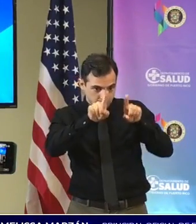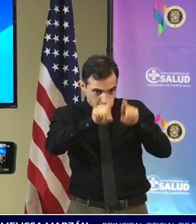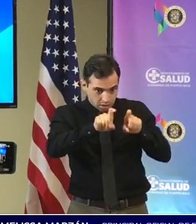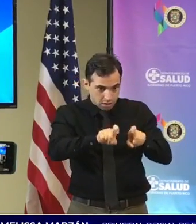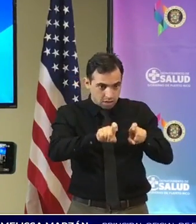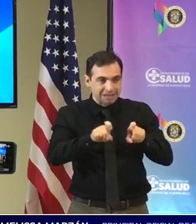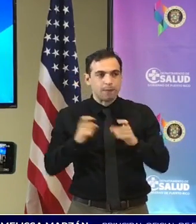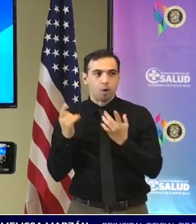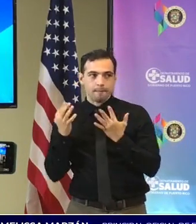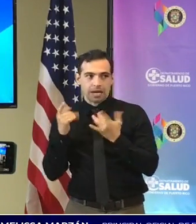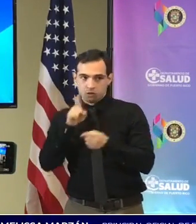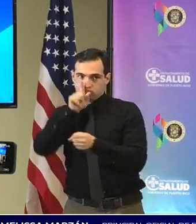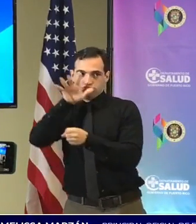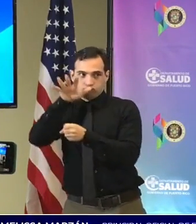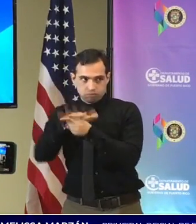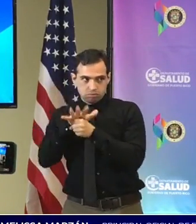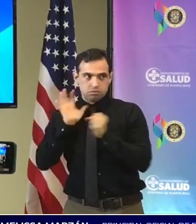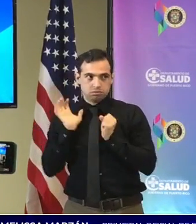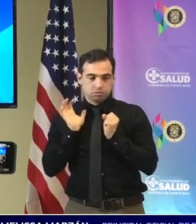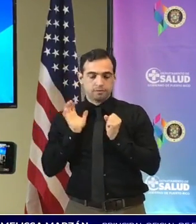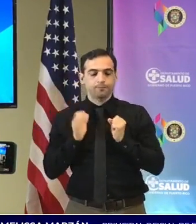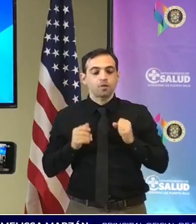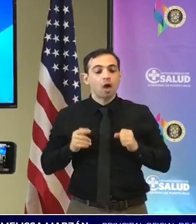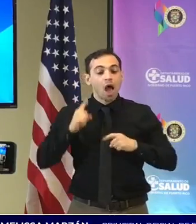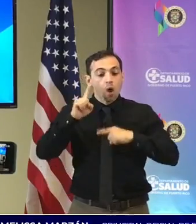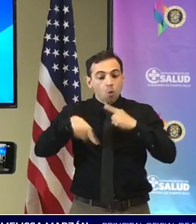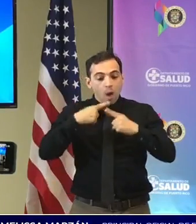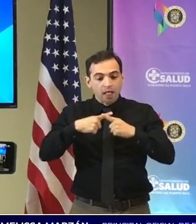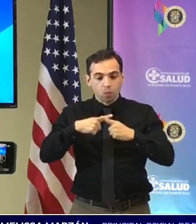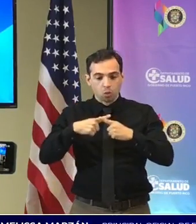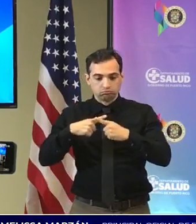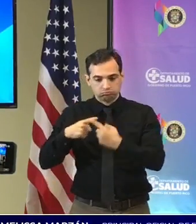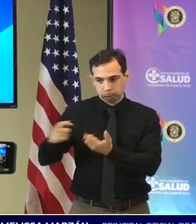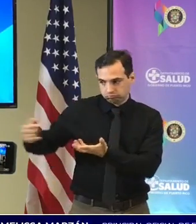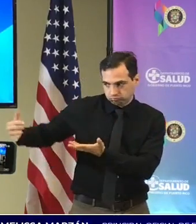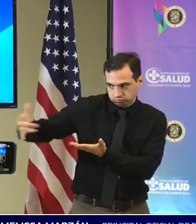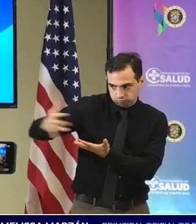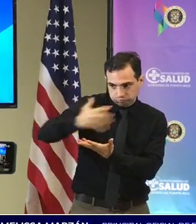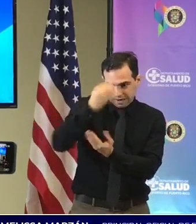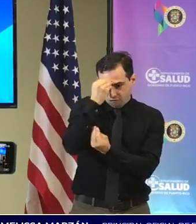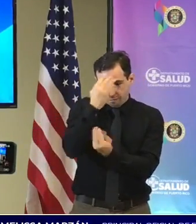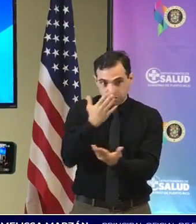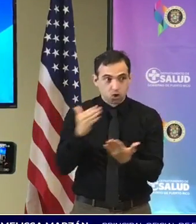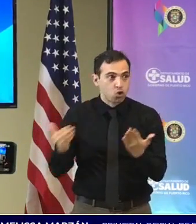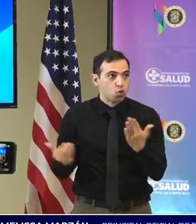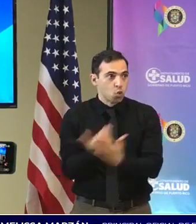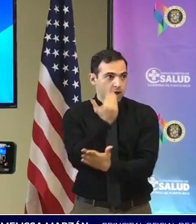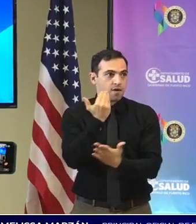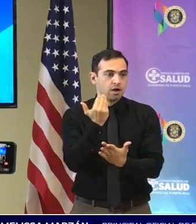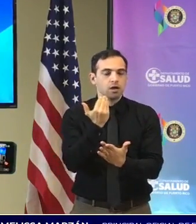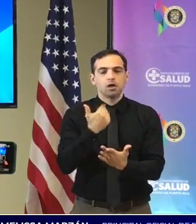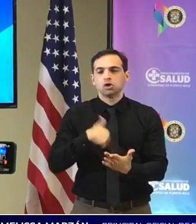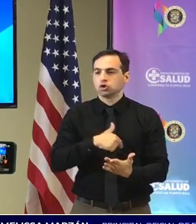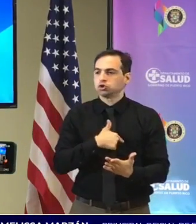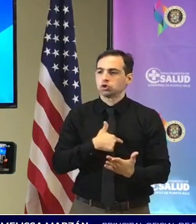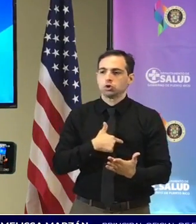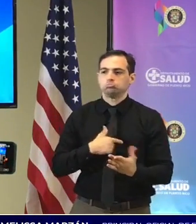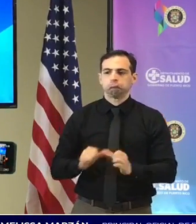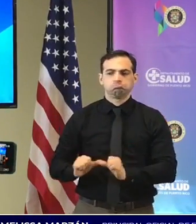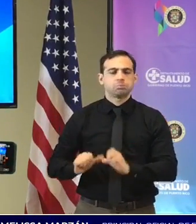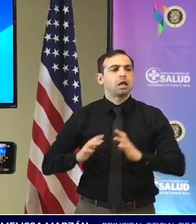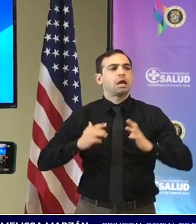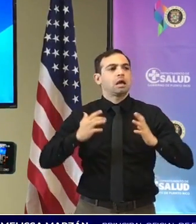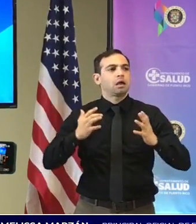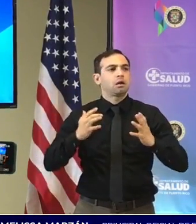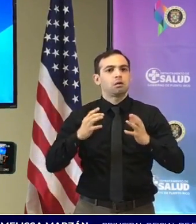confirmación por eso en la medida en que nosotros vayamos recopilando información y esté confirmada pues nosotros vamos a seguir brindando las actualizaciones